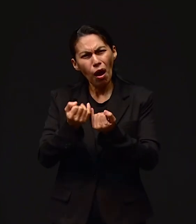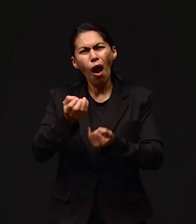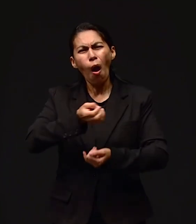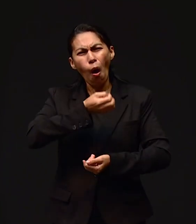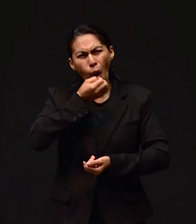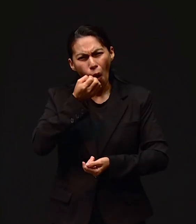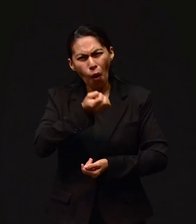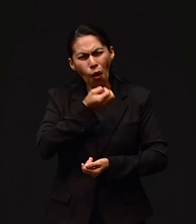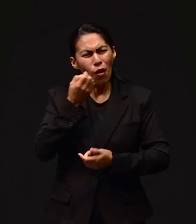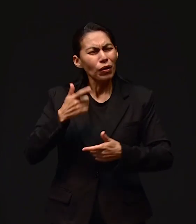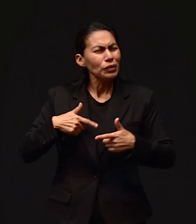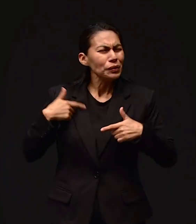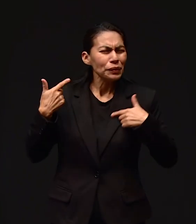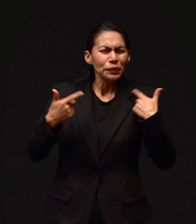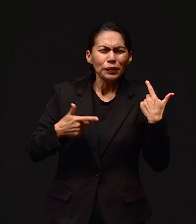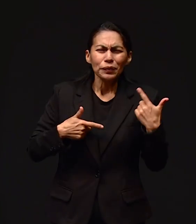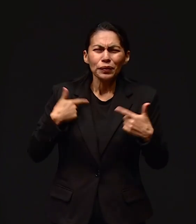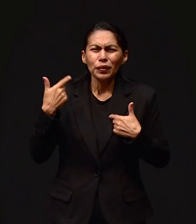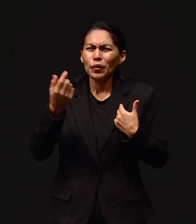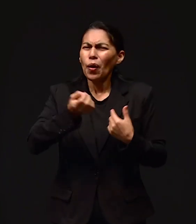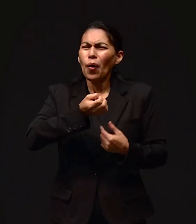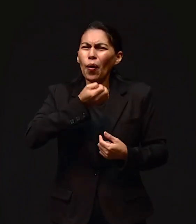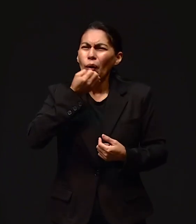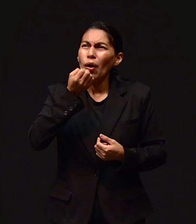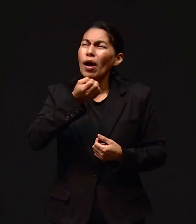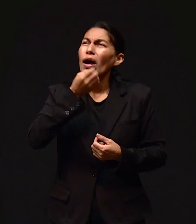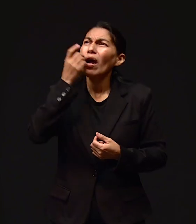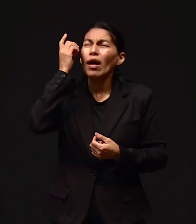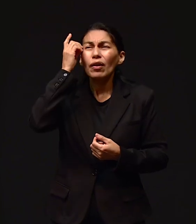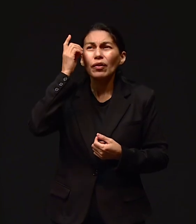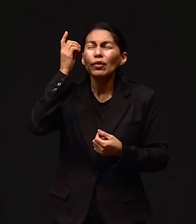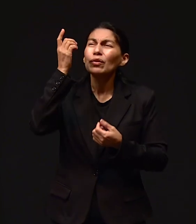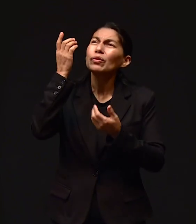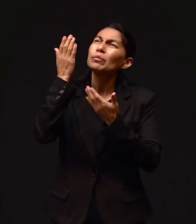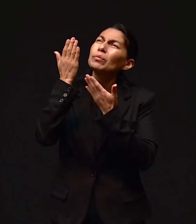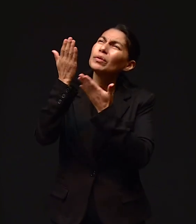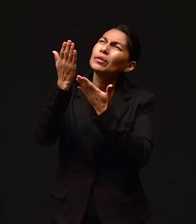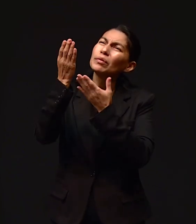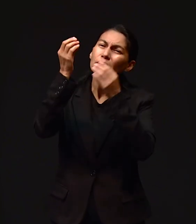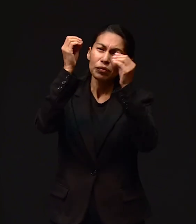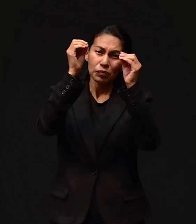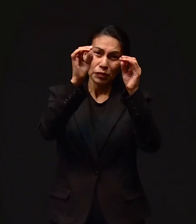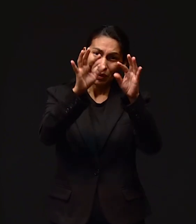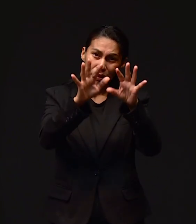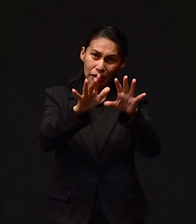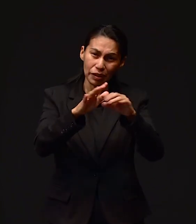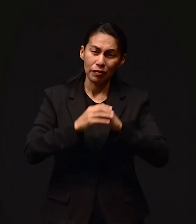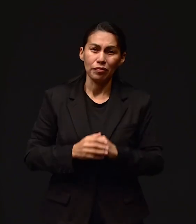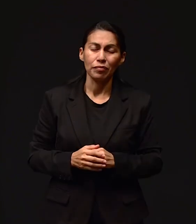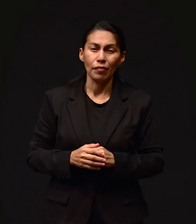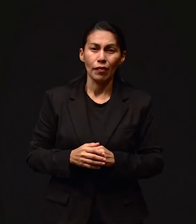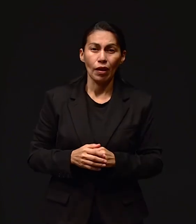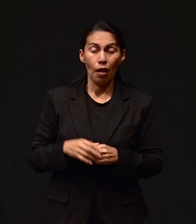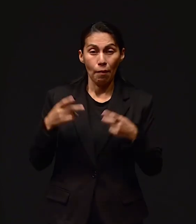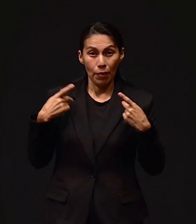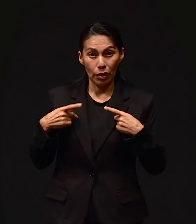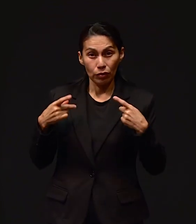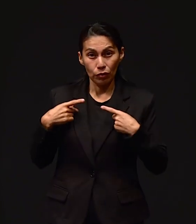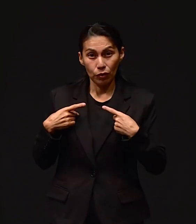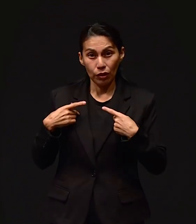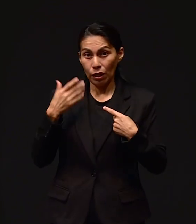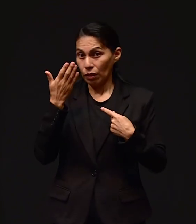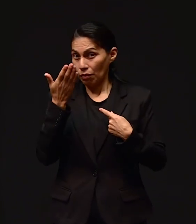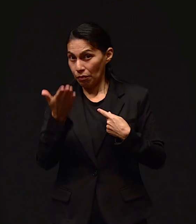interceder por ustedes delante del trono de Dios, no sólo por el que envía la